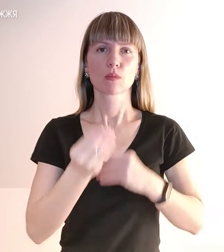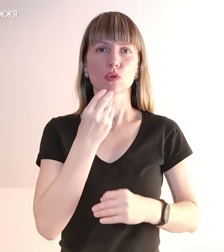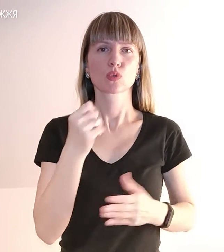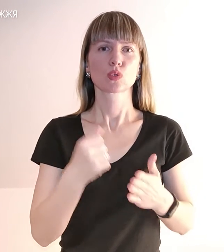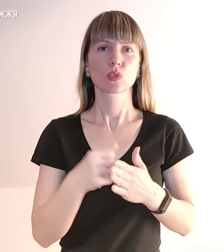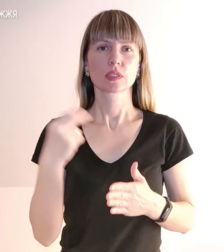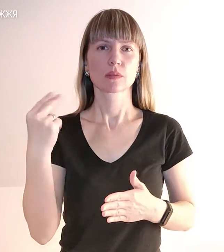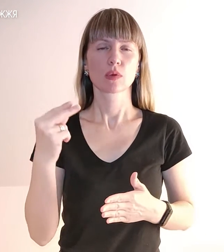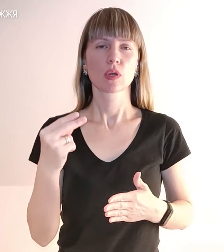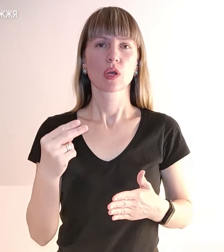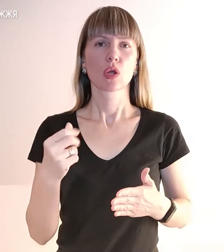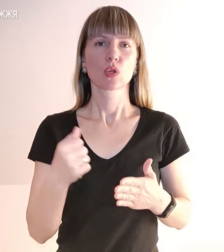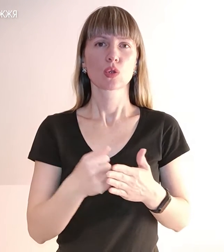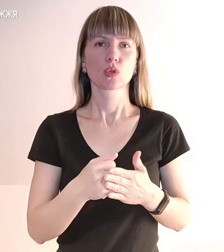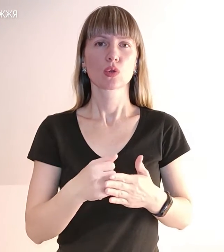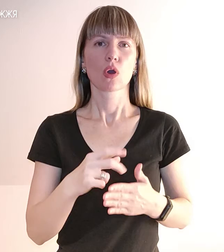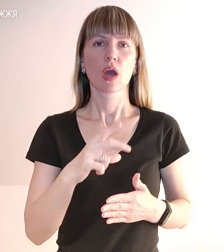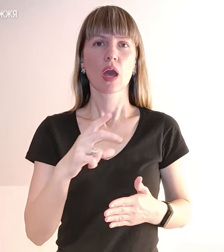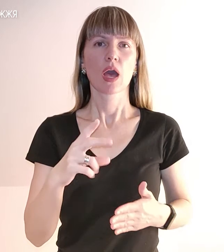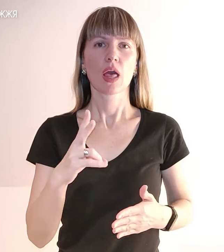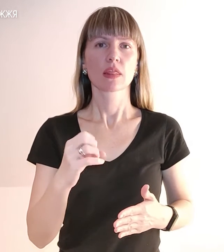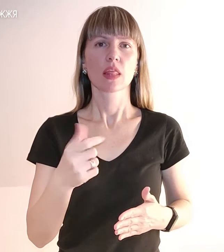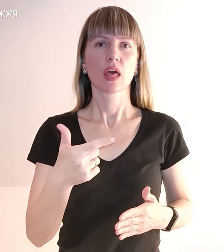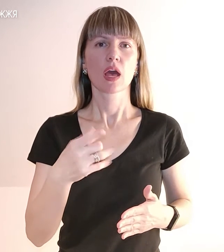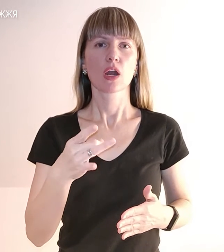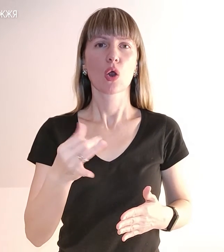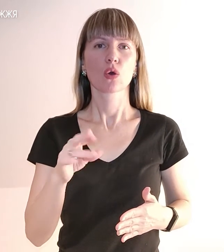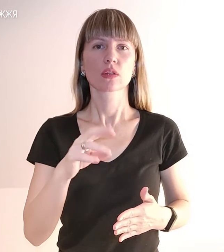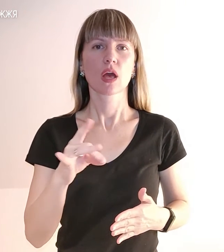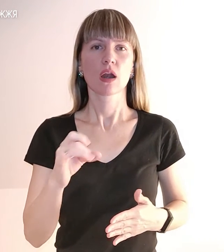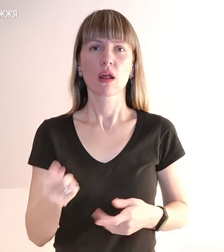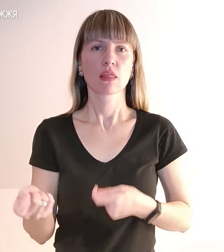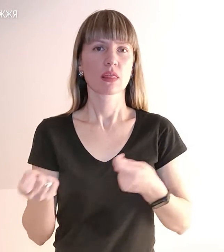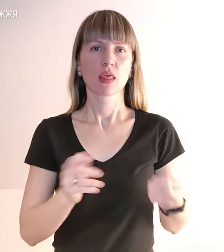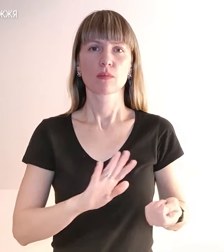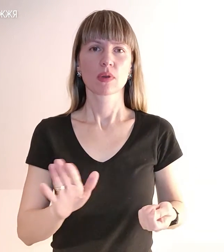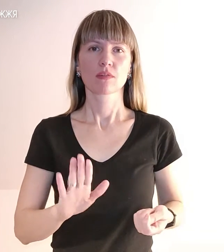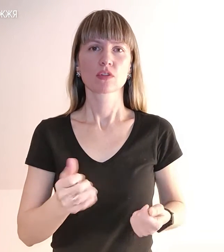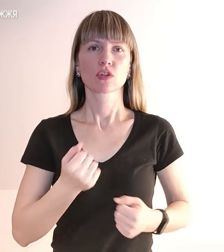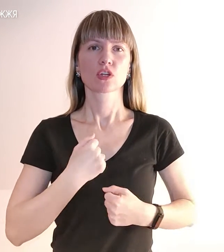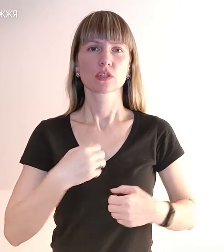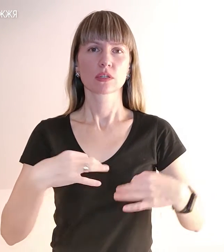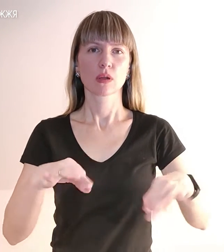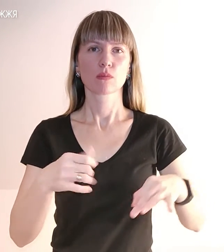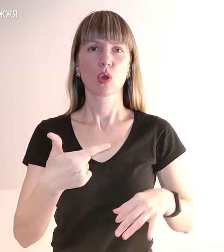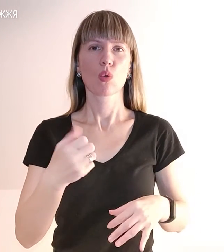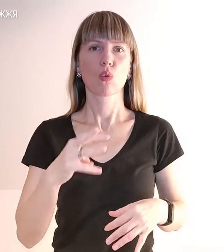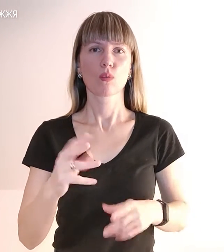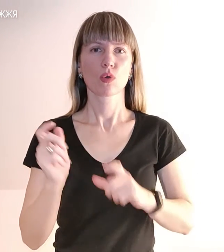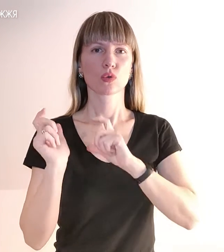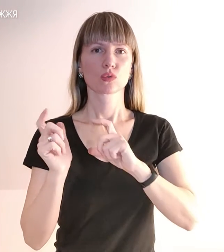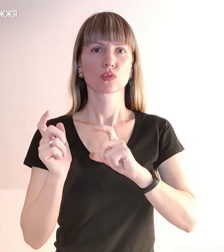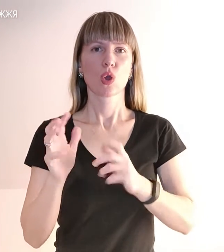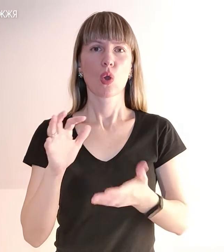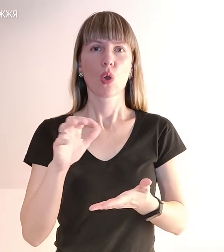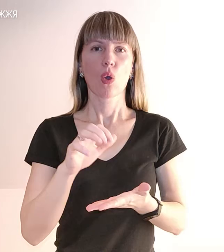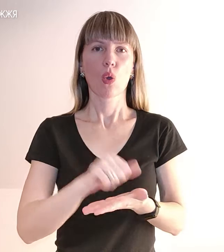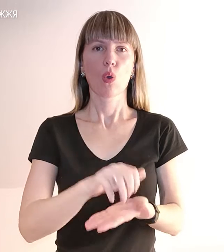Енергодара доставлено не було. Про це ми говорили трохи вище. На жаль, транспорт з гуманітарним авантажем окупанти не пропустили